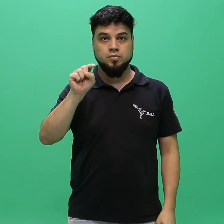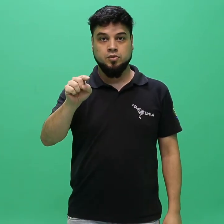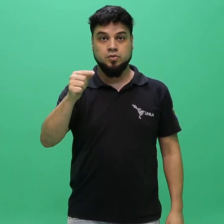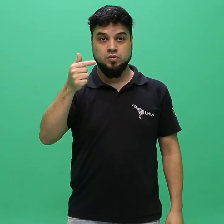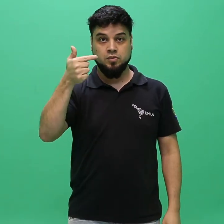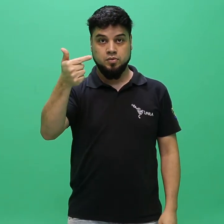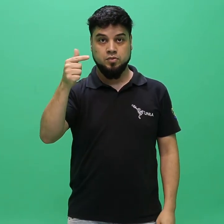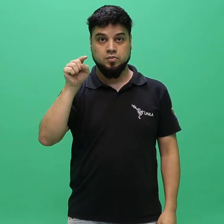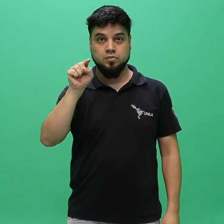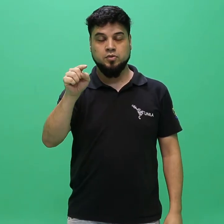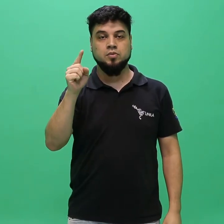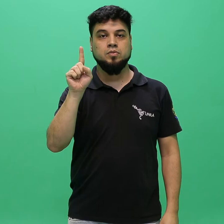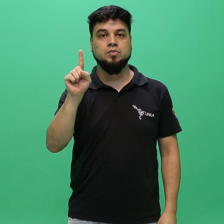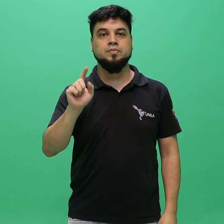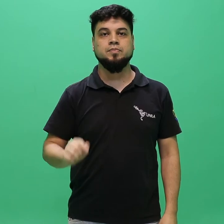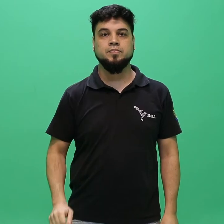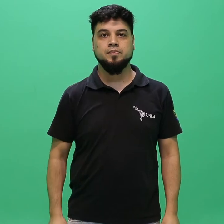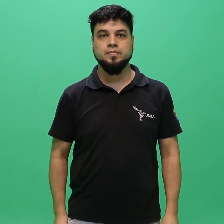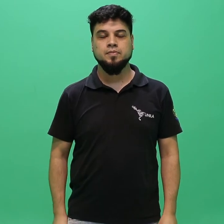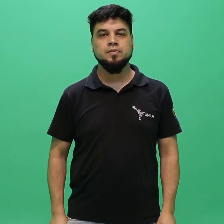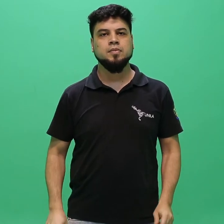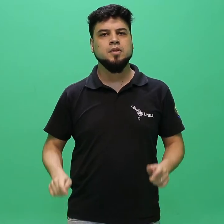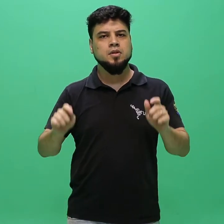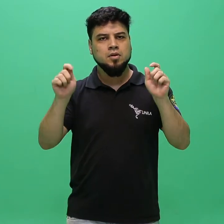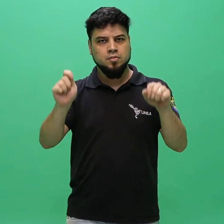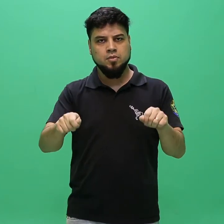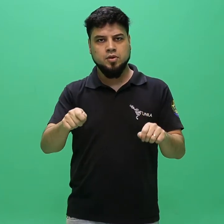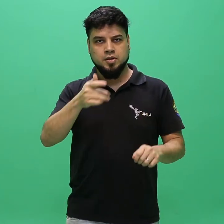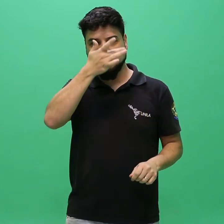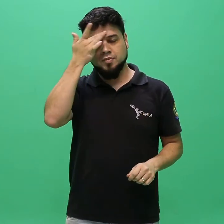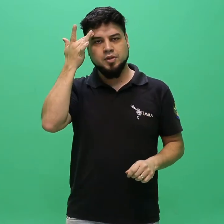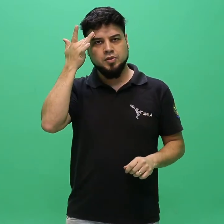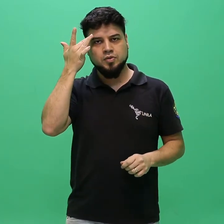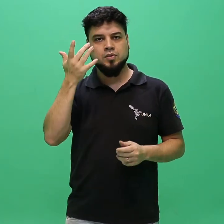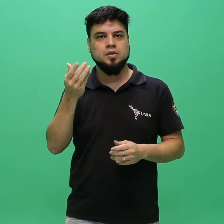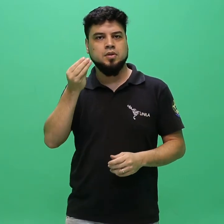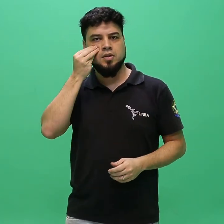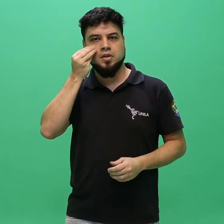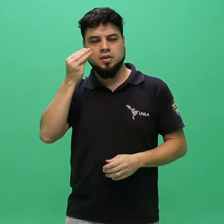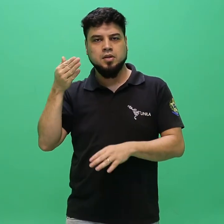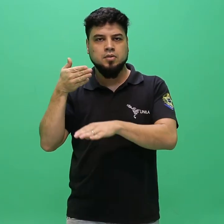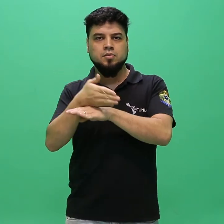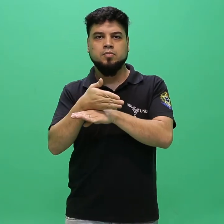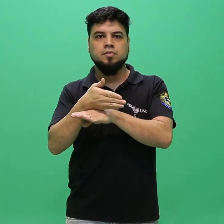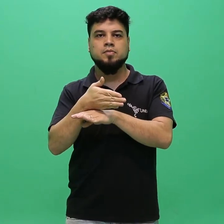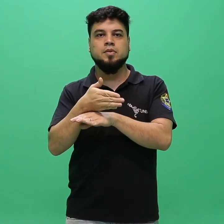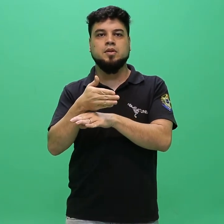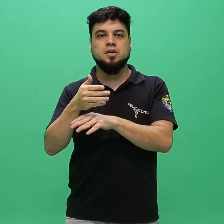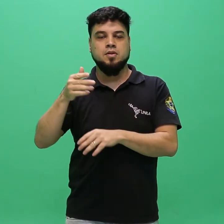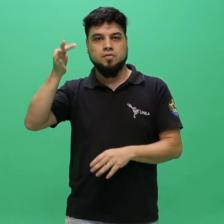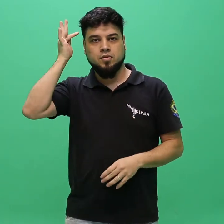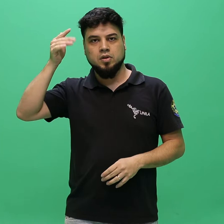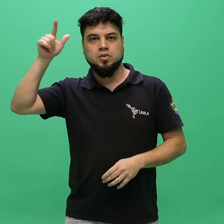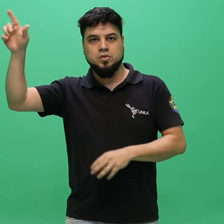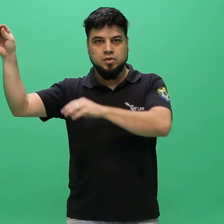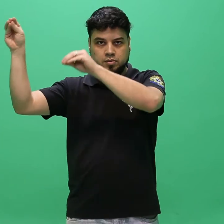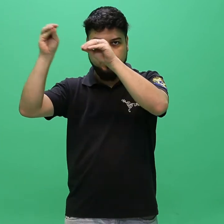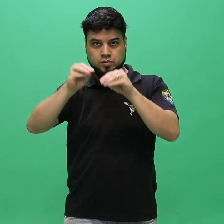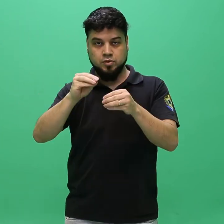transferência externa o candidato que 1.1. Possua registro ativo, regularmente